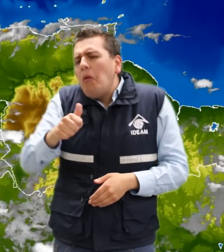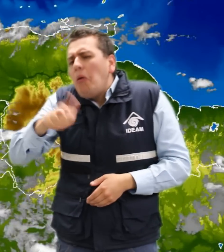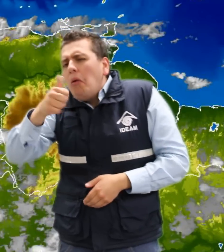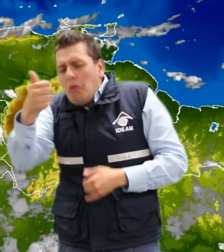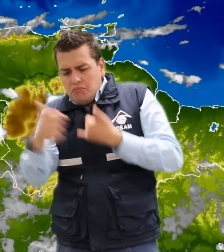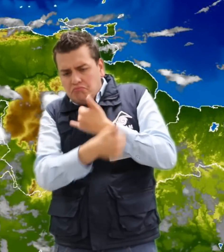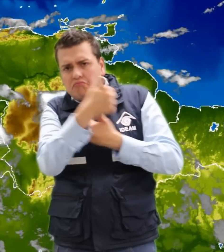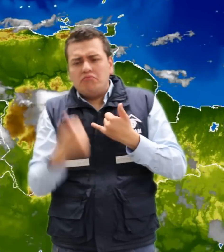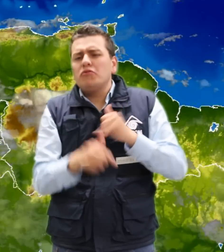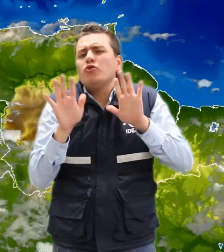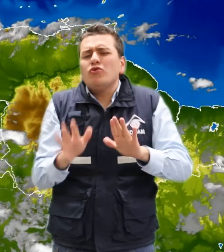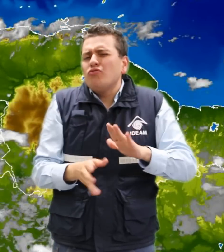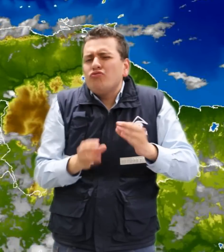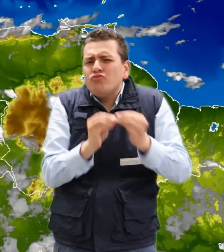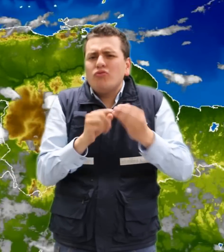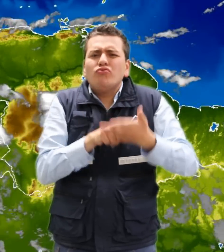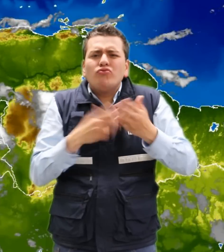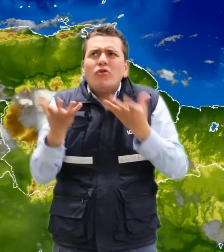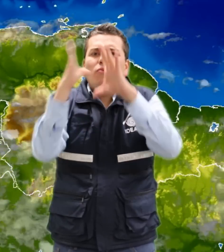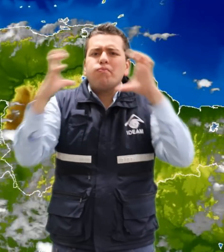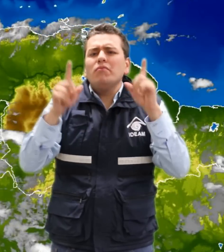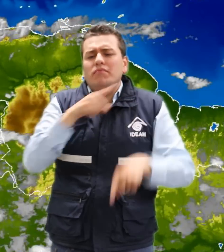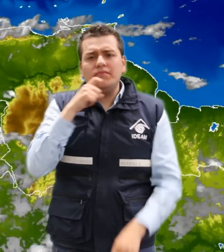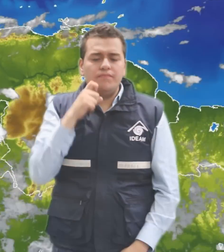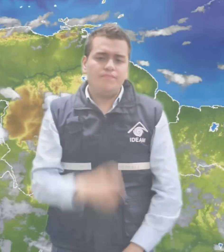territorio nacional, condiciones nubosas y secas.